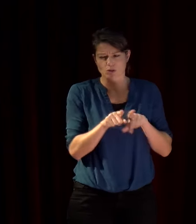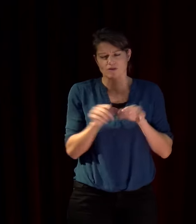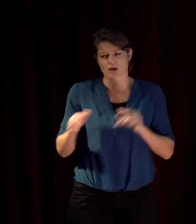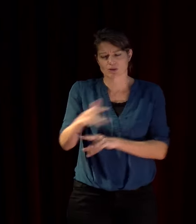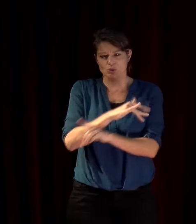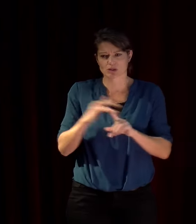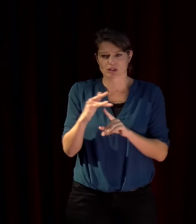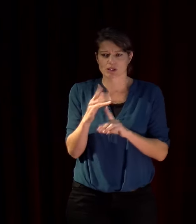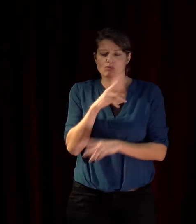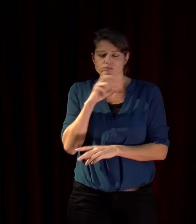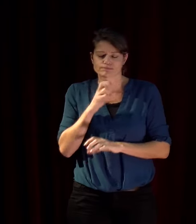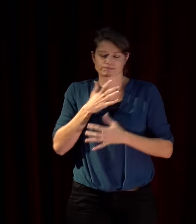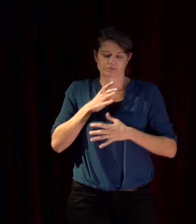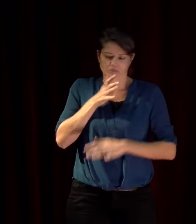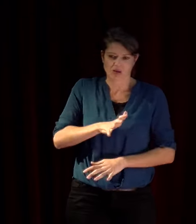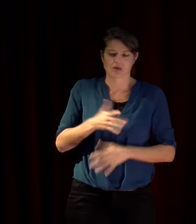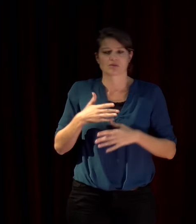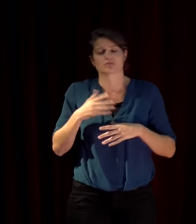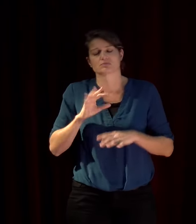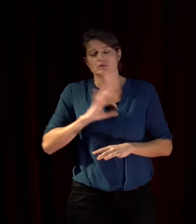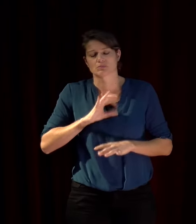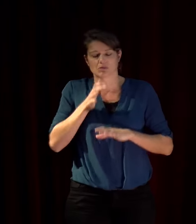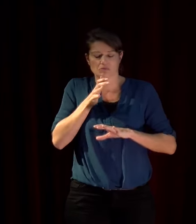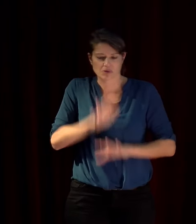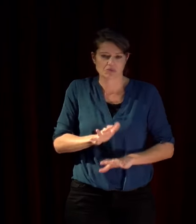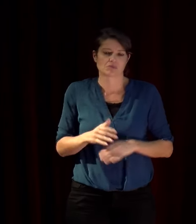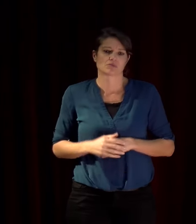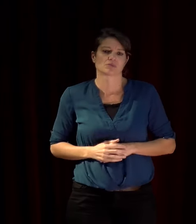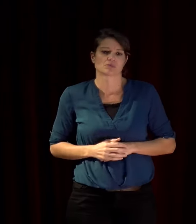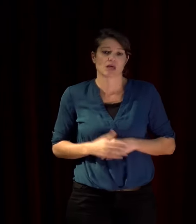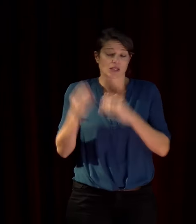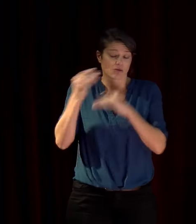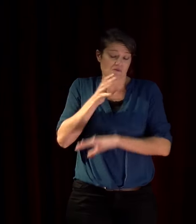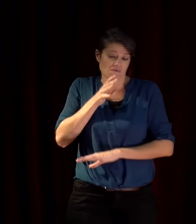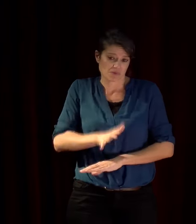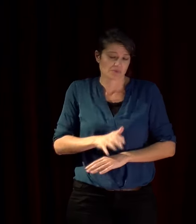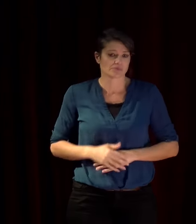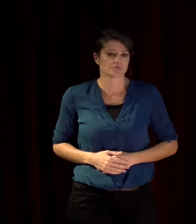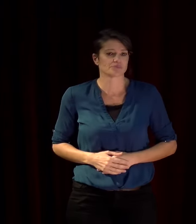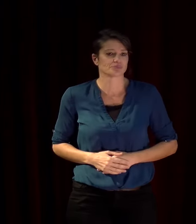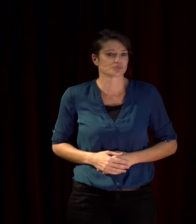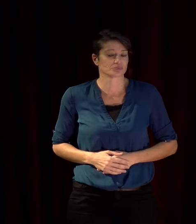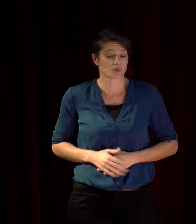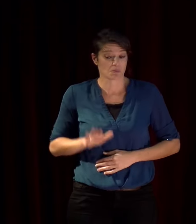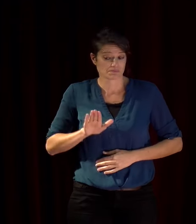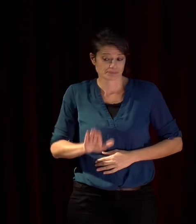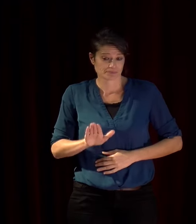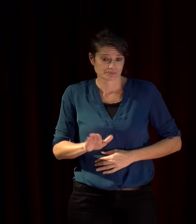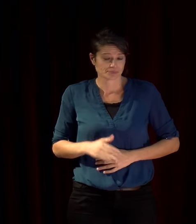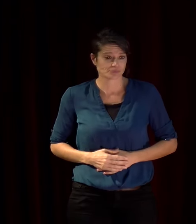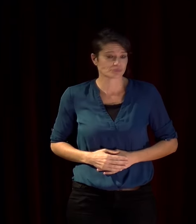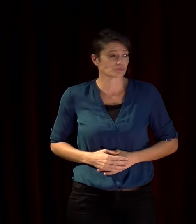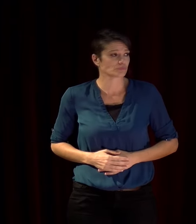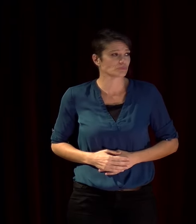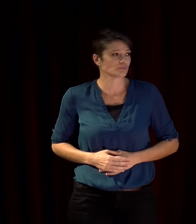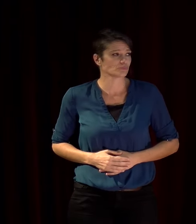xénophobe islamophobe ça c'est vraiment je ne sais pas dans